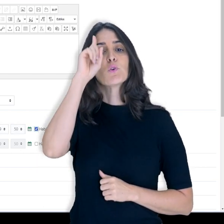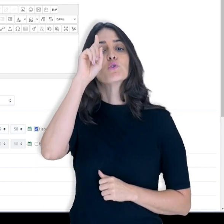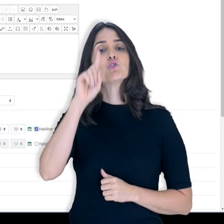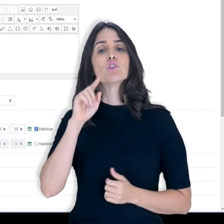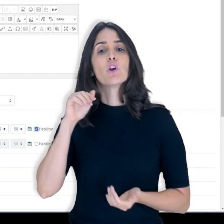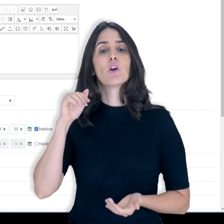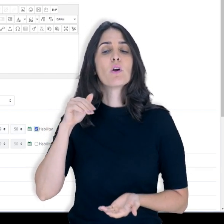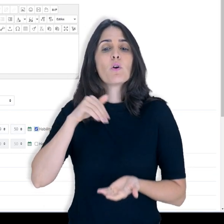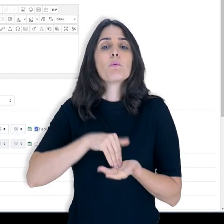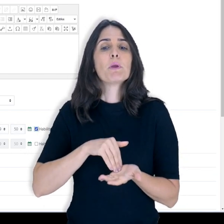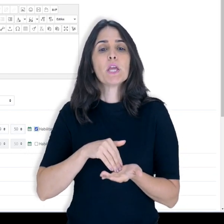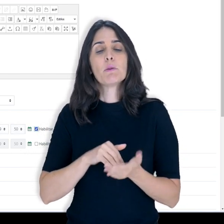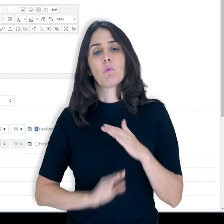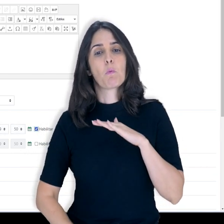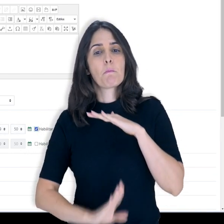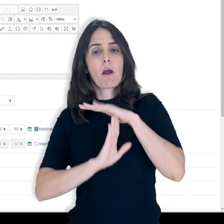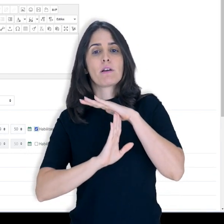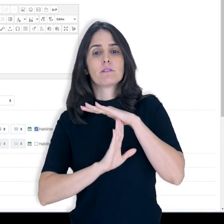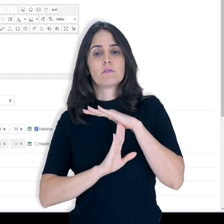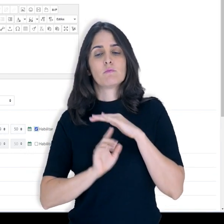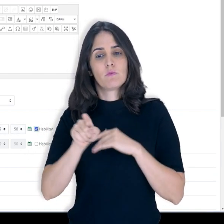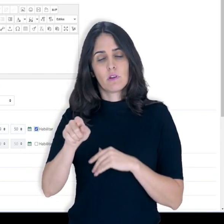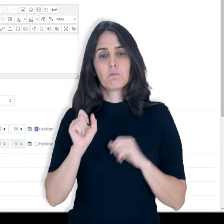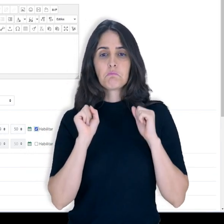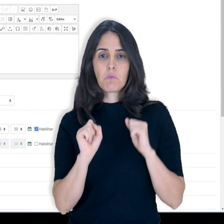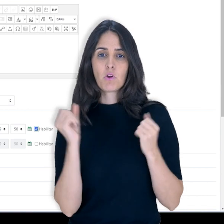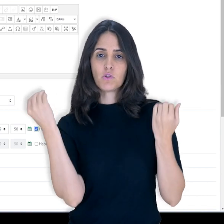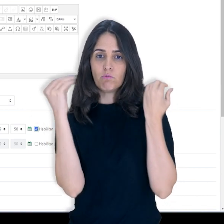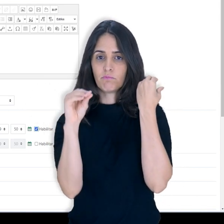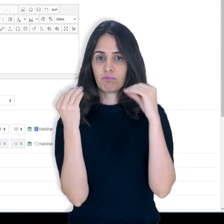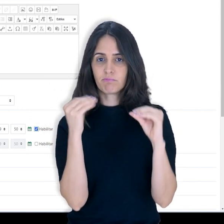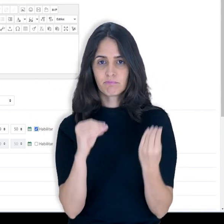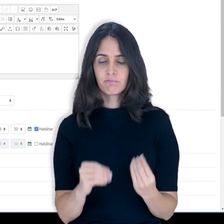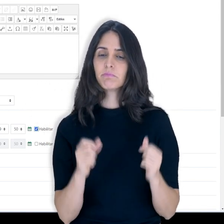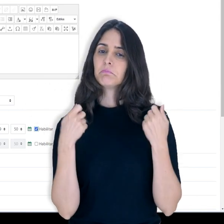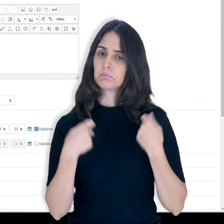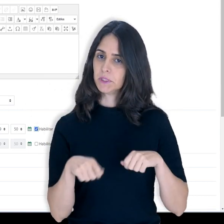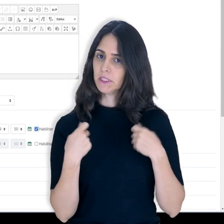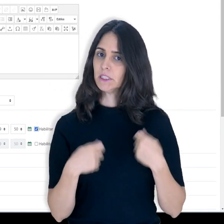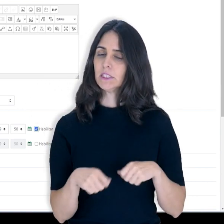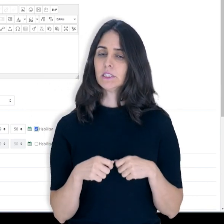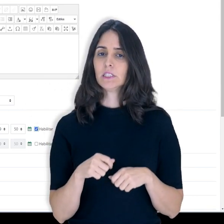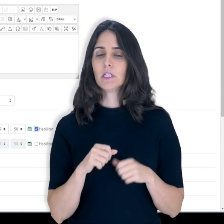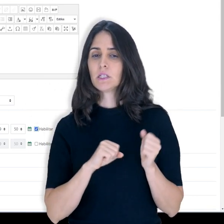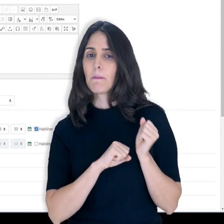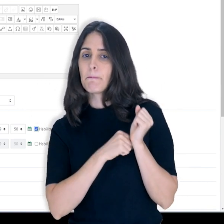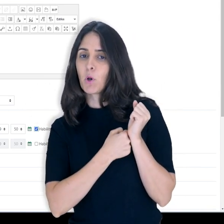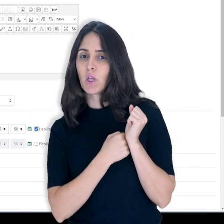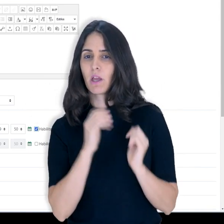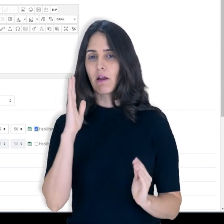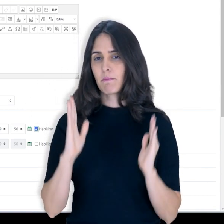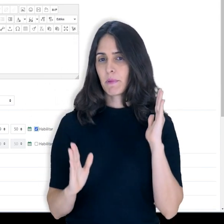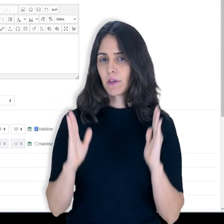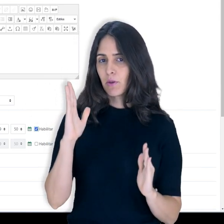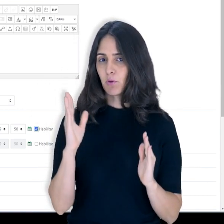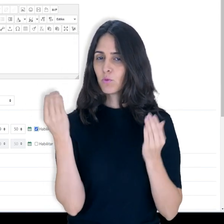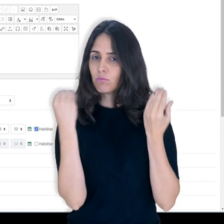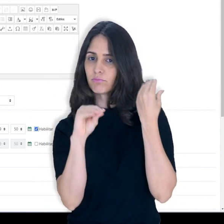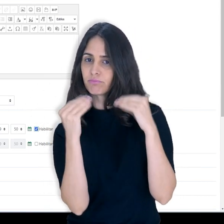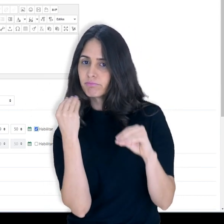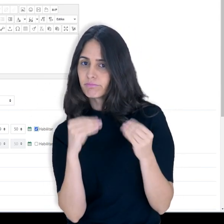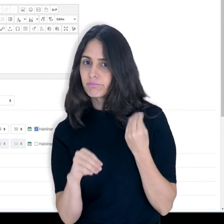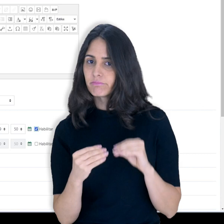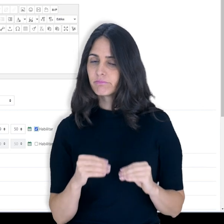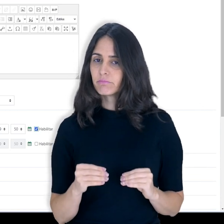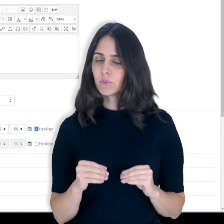E a data limite é a data máxima mesmo que o aluno pode postar, ou seja, se você vai bloquear, então,